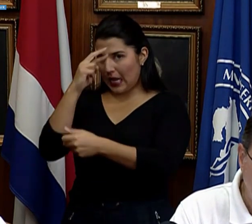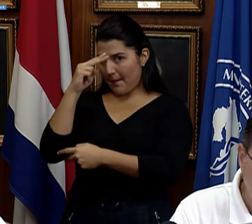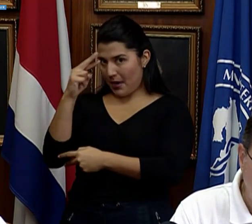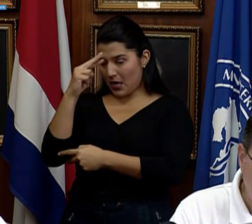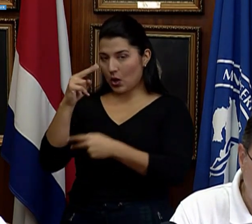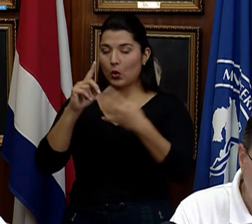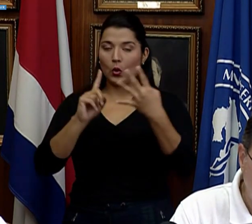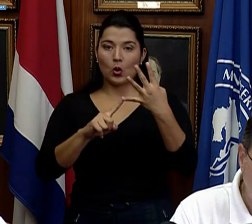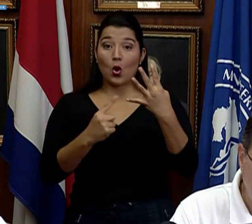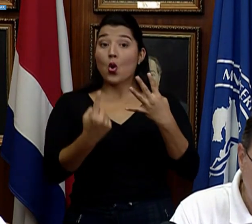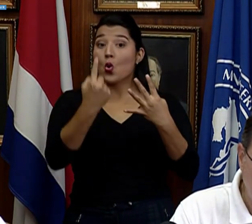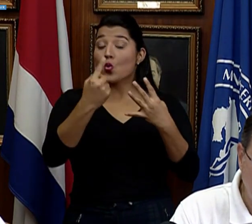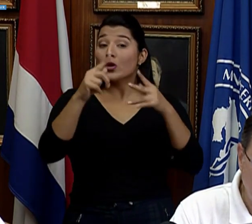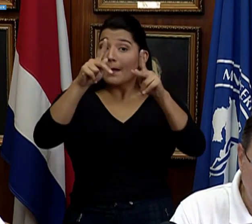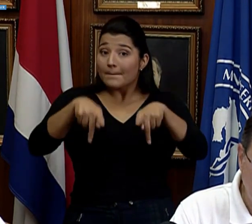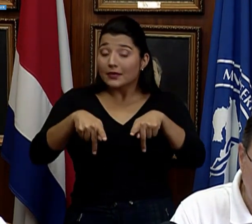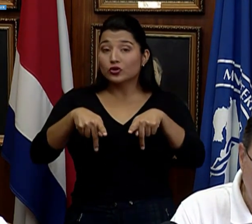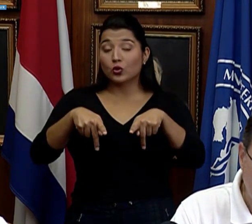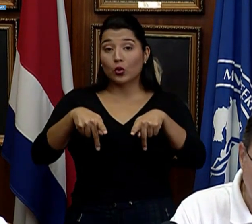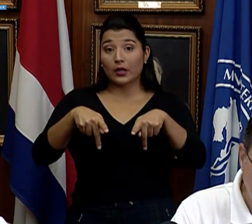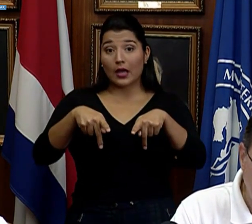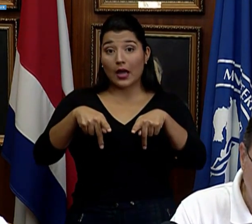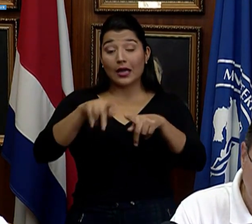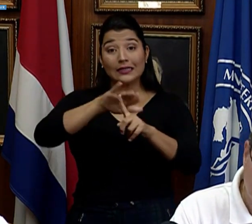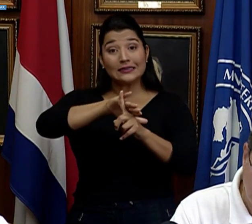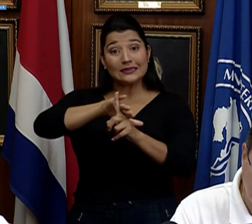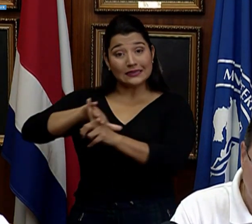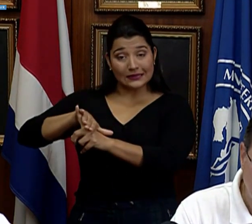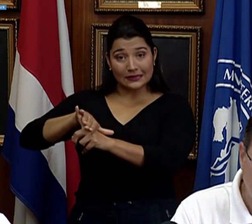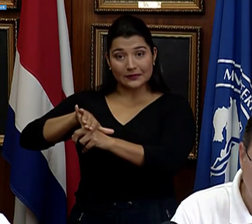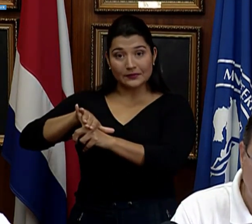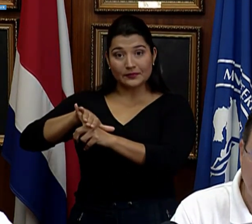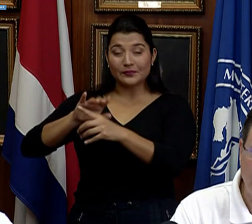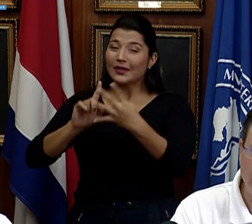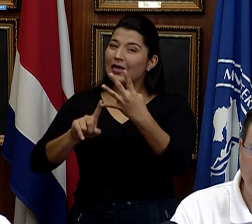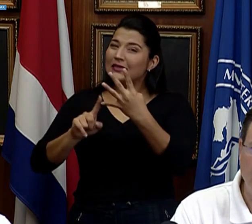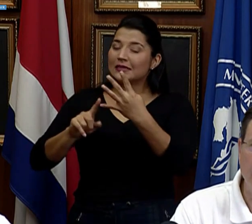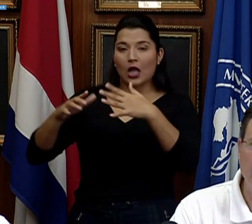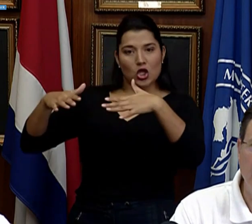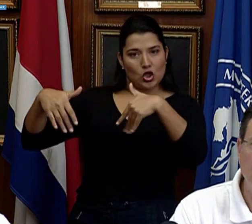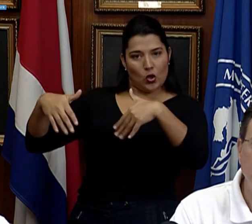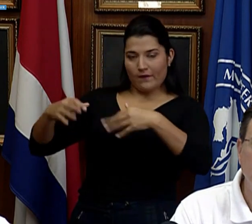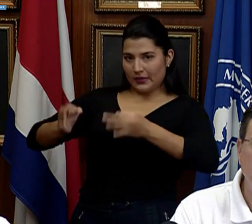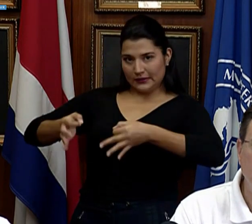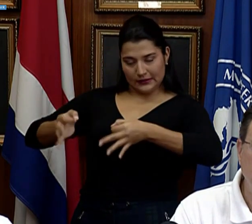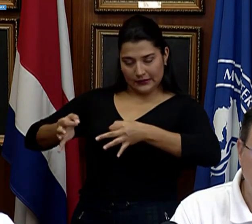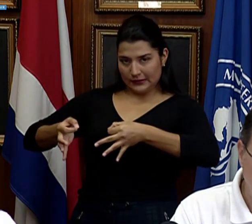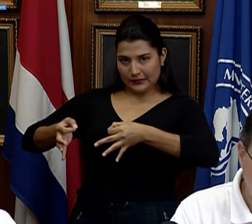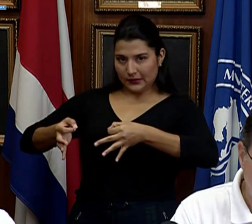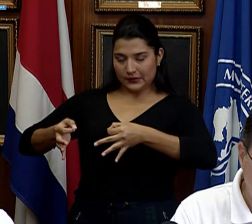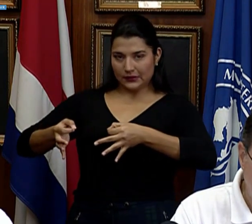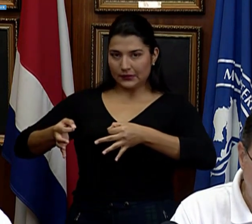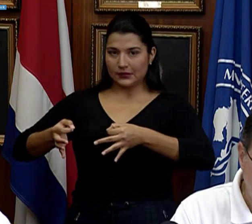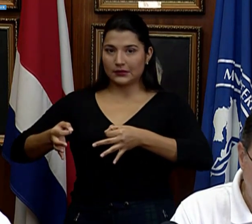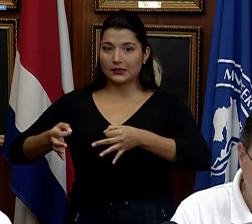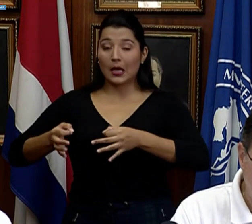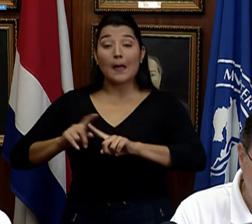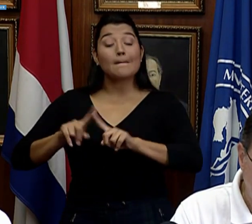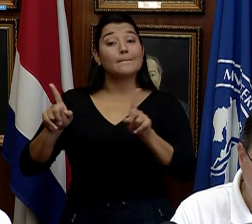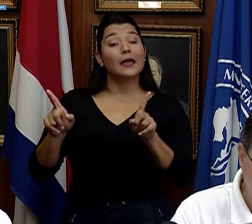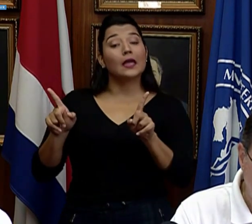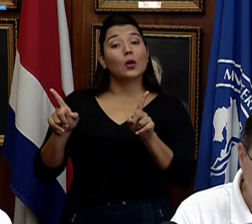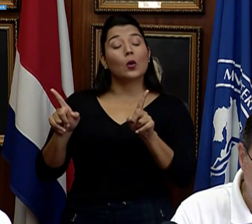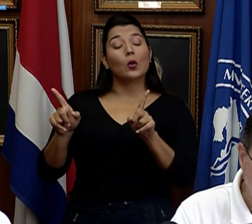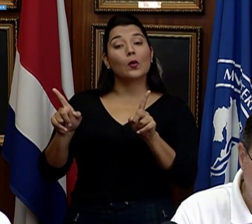Hay uno en aislamiento, ese todavía no está confirmado, pero que está en,